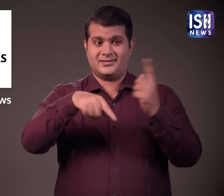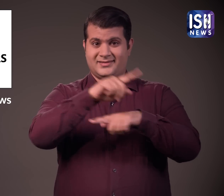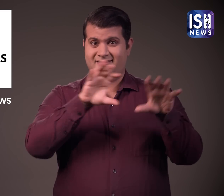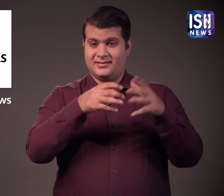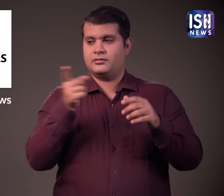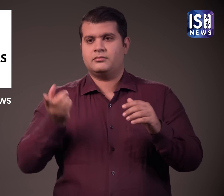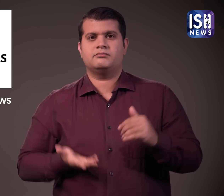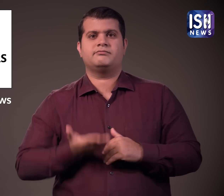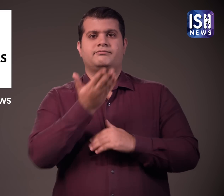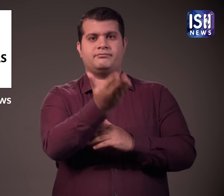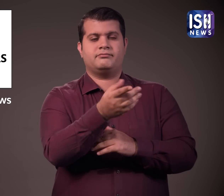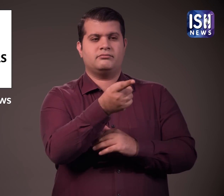दया याचिका की सिपारिश मिली